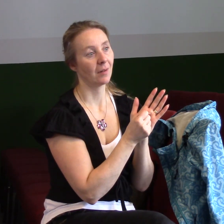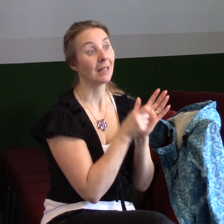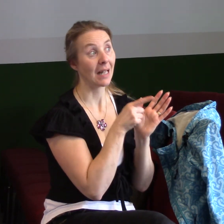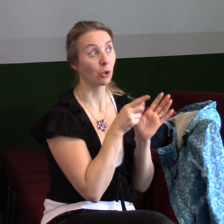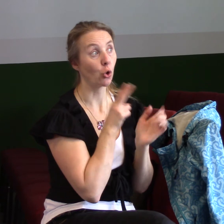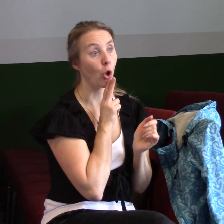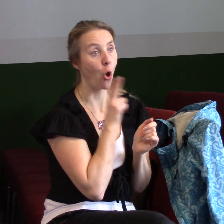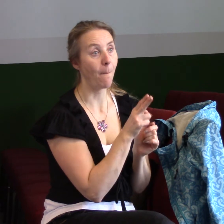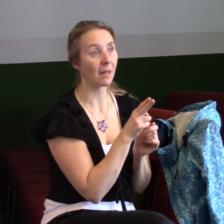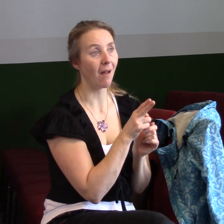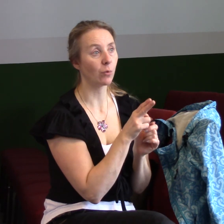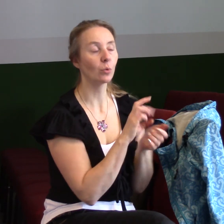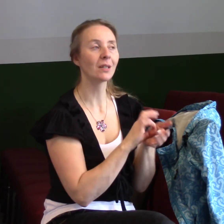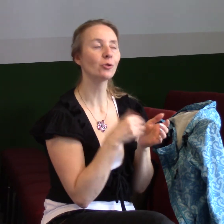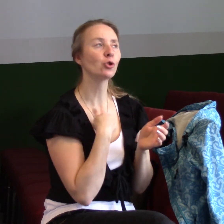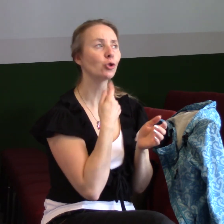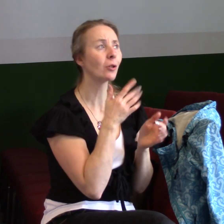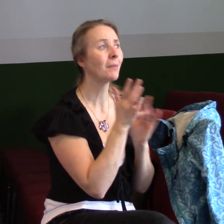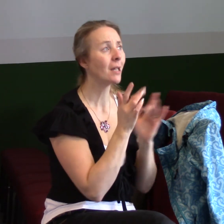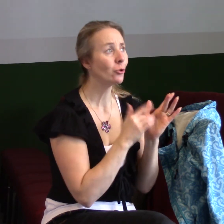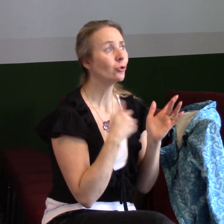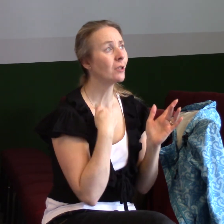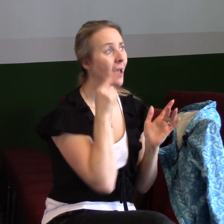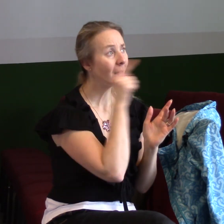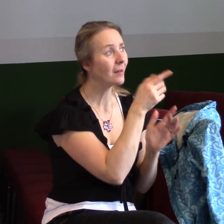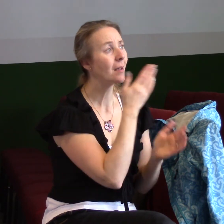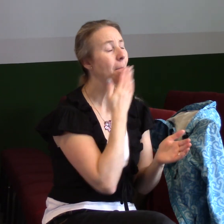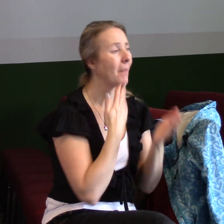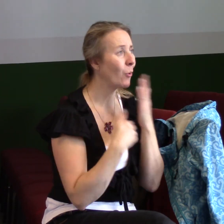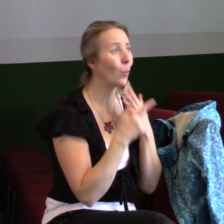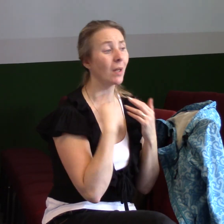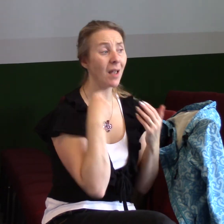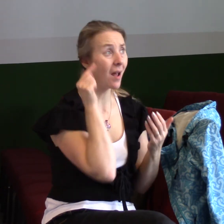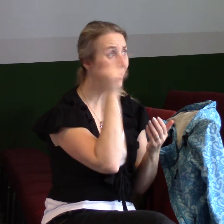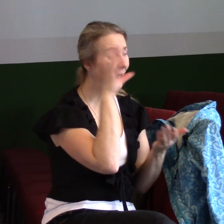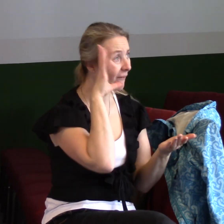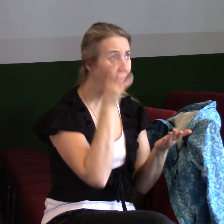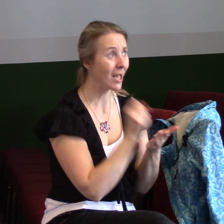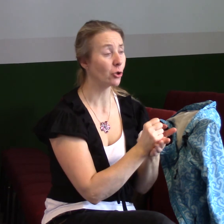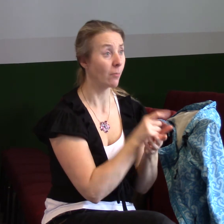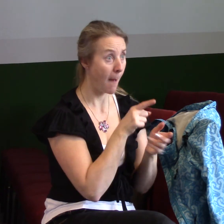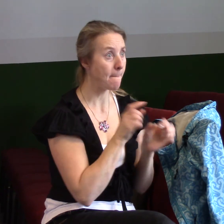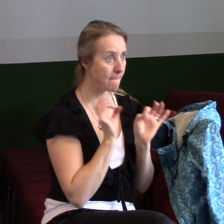Jestli když říkám, Ježíš, já tě miluji a já ti věřím, jestli to platí i v situaci, které jsou